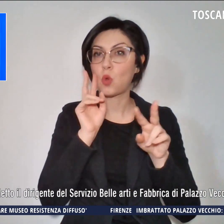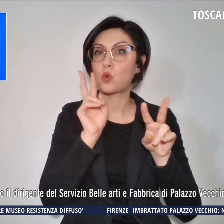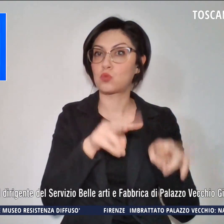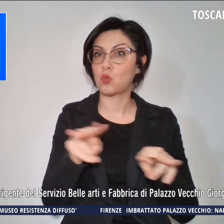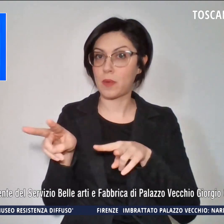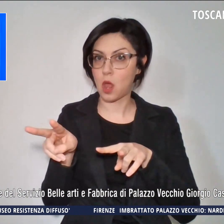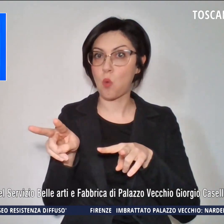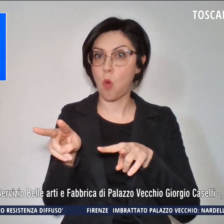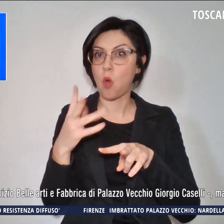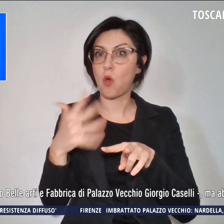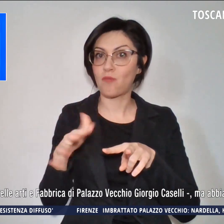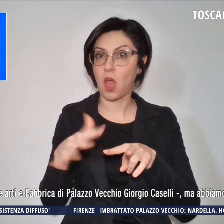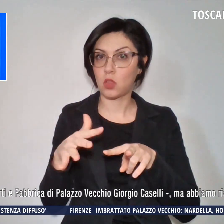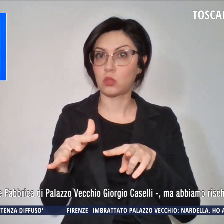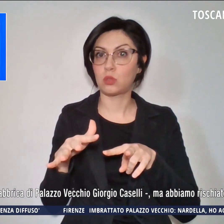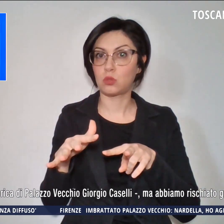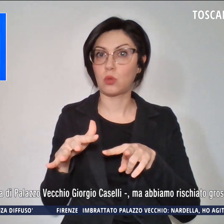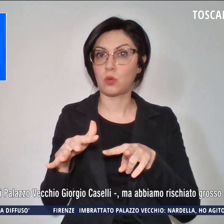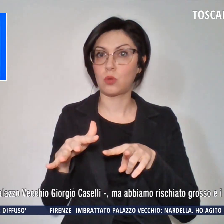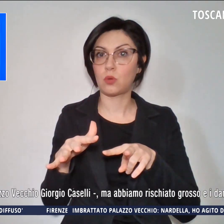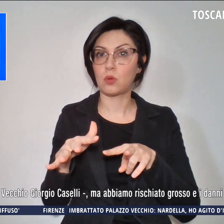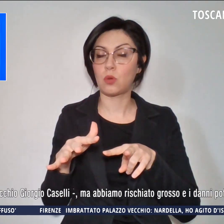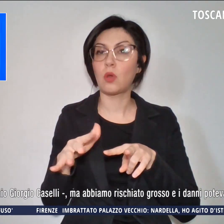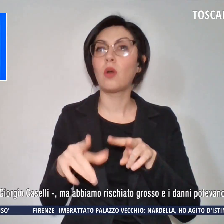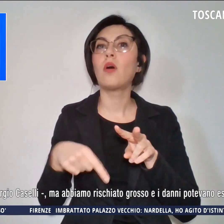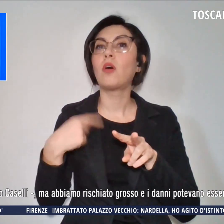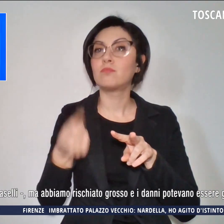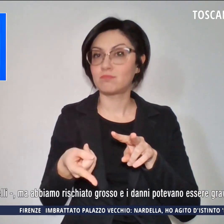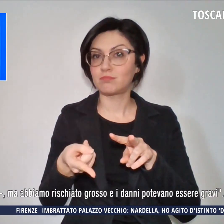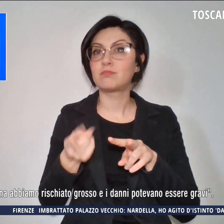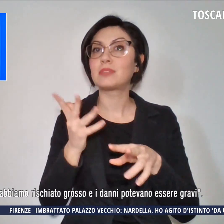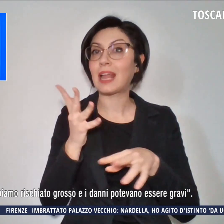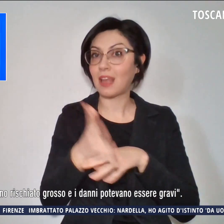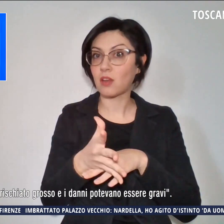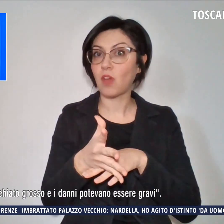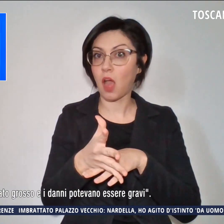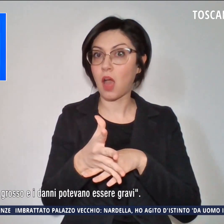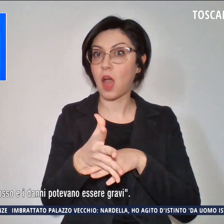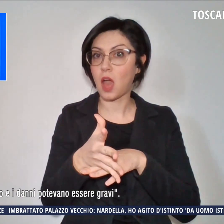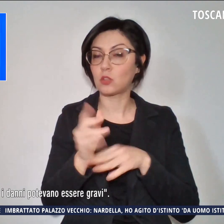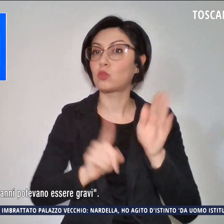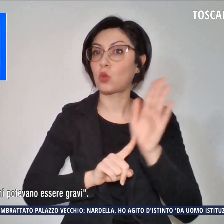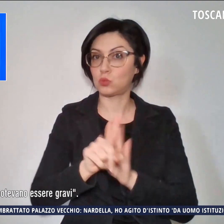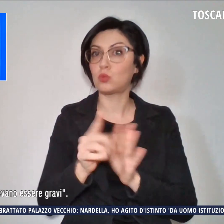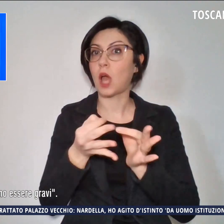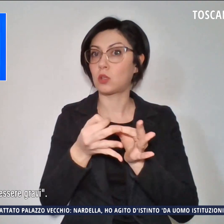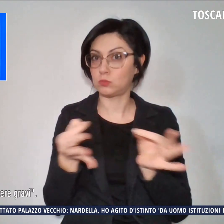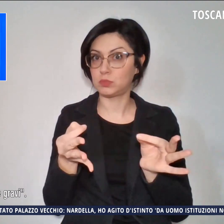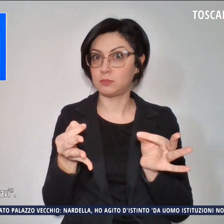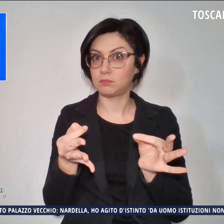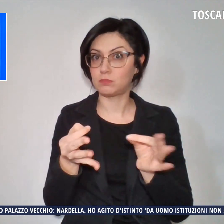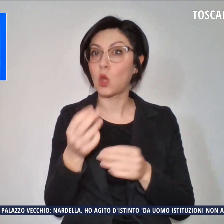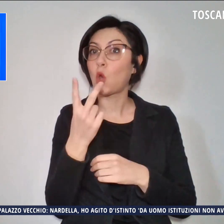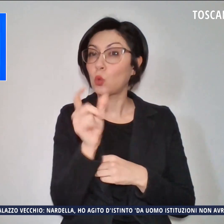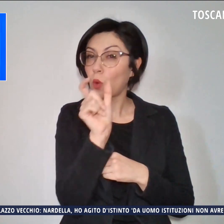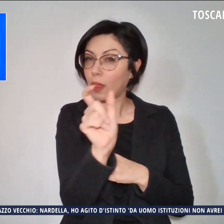e l'intervento si è rivelato efficace. I due piccoli residui